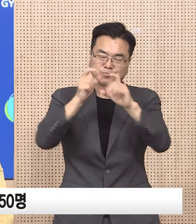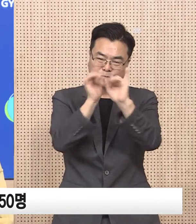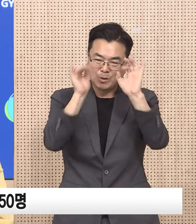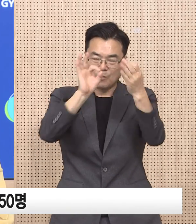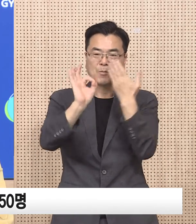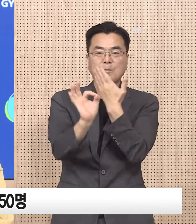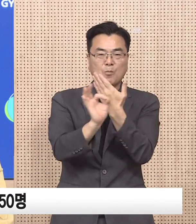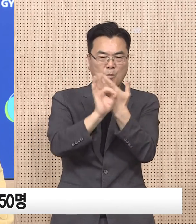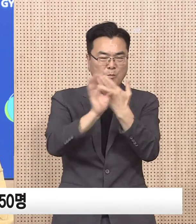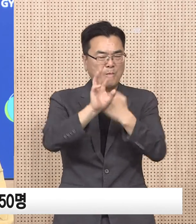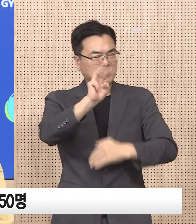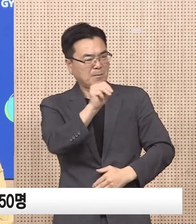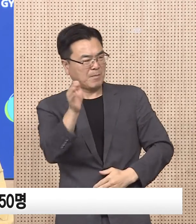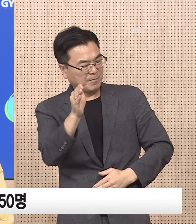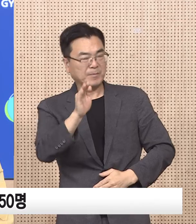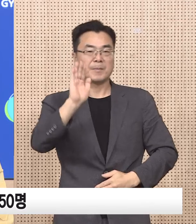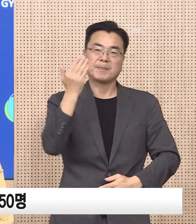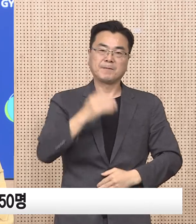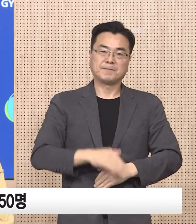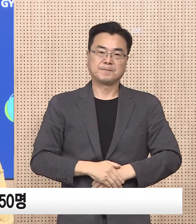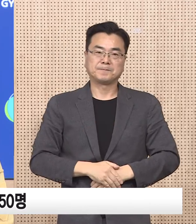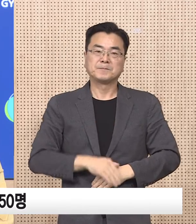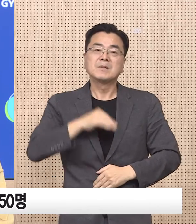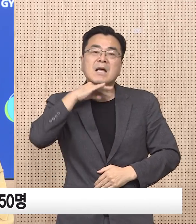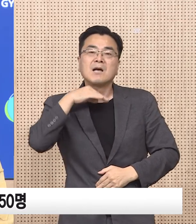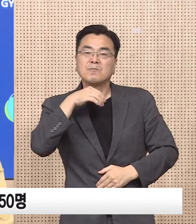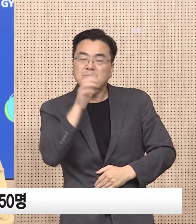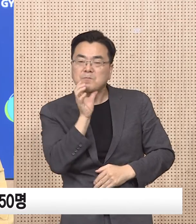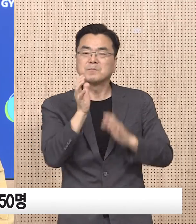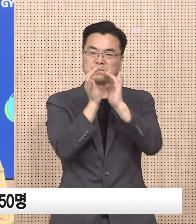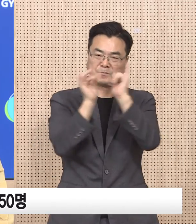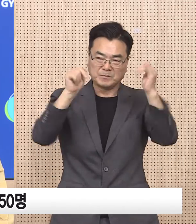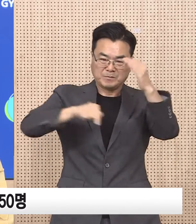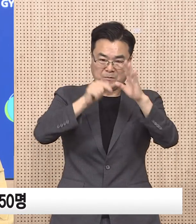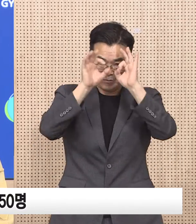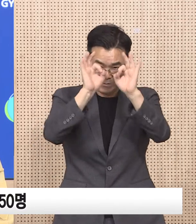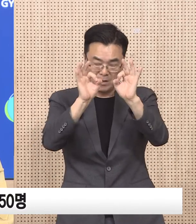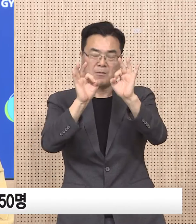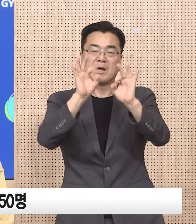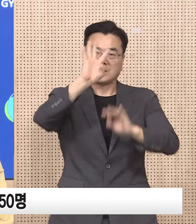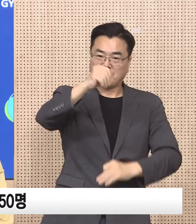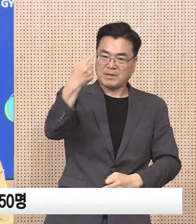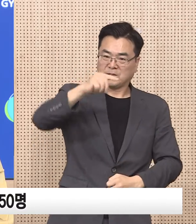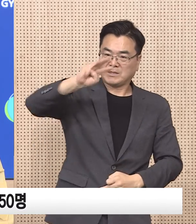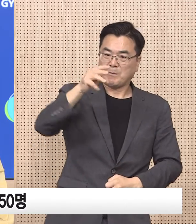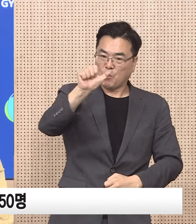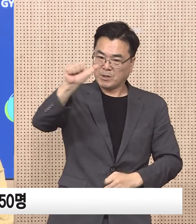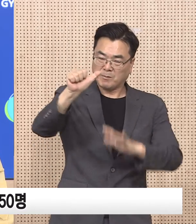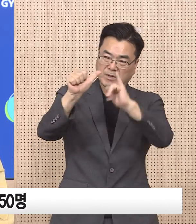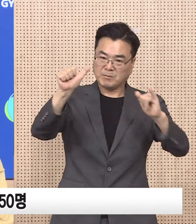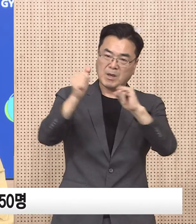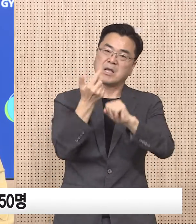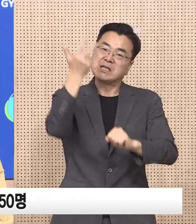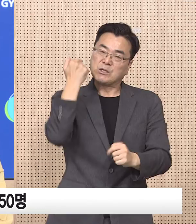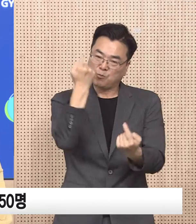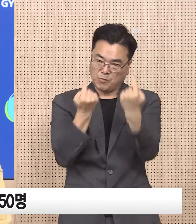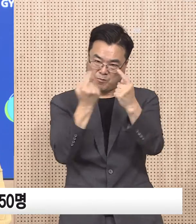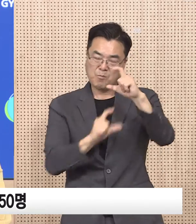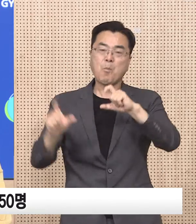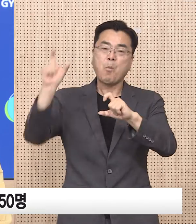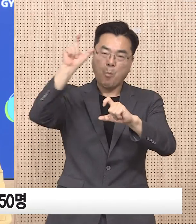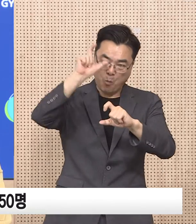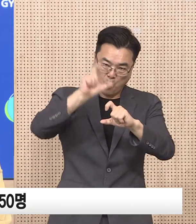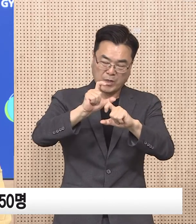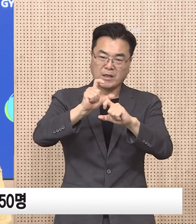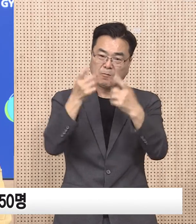고유형 군인 60세 이상 확진자는 4만 1,453명으로 전주에 3만 3